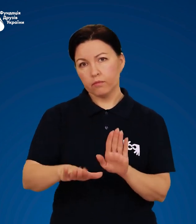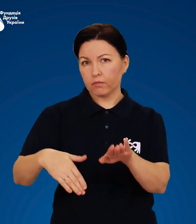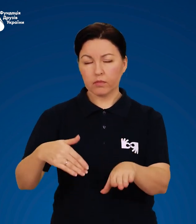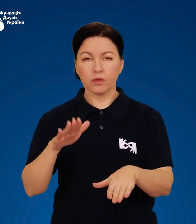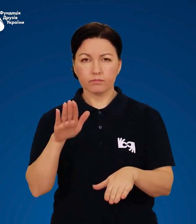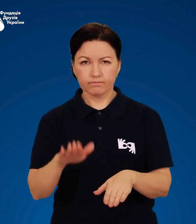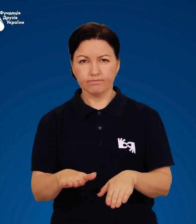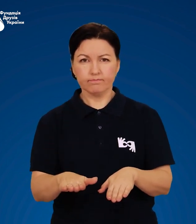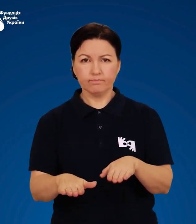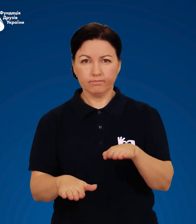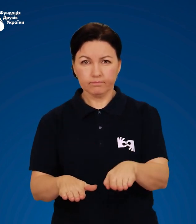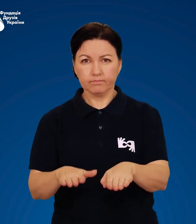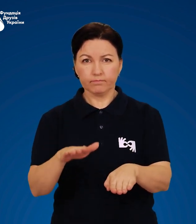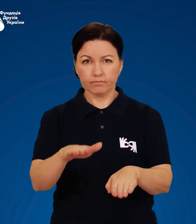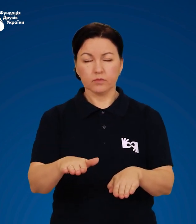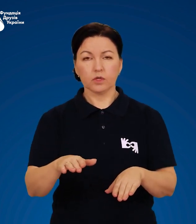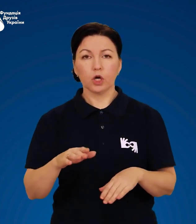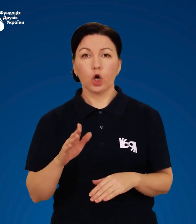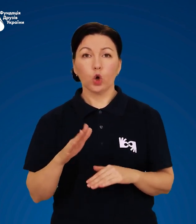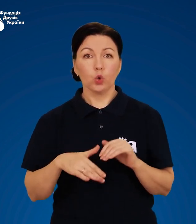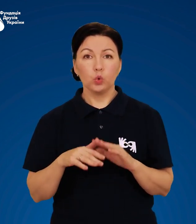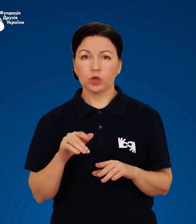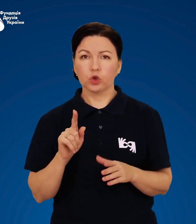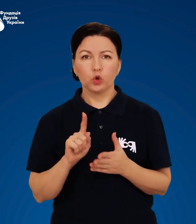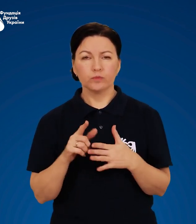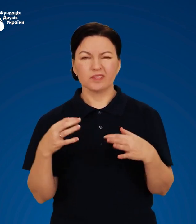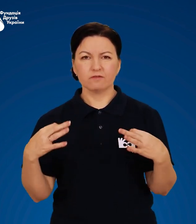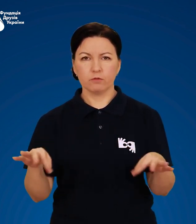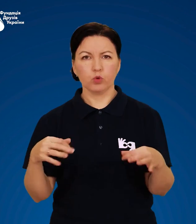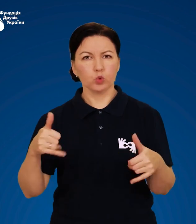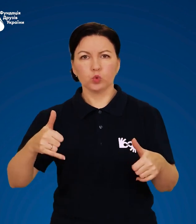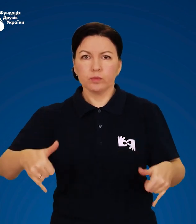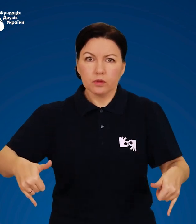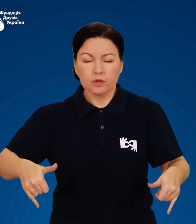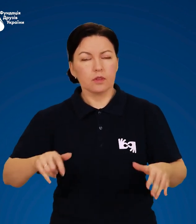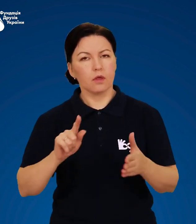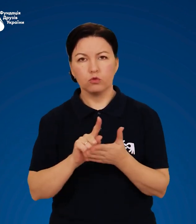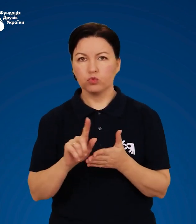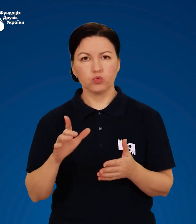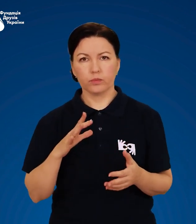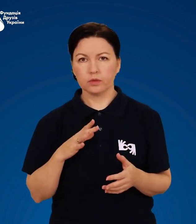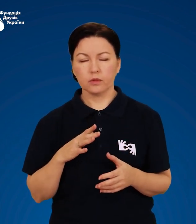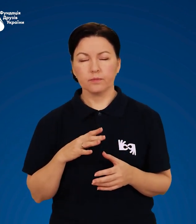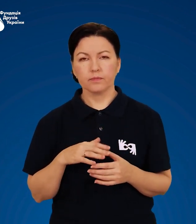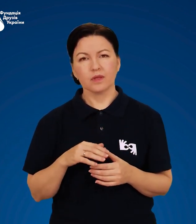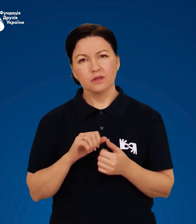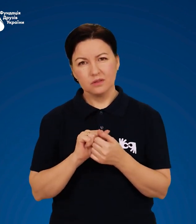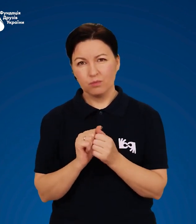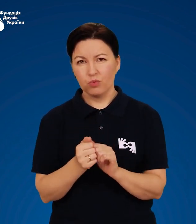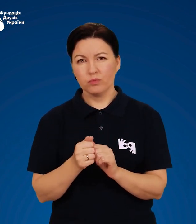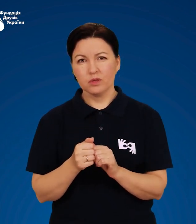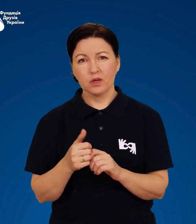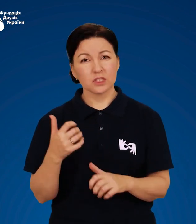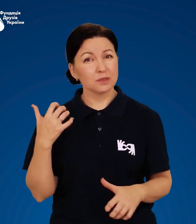Руки повинні бути не зайняті торбами. Пам'ятайте, що поспіх збільшує